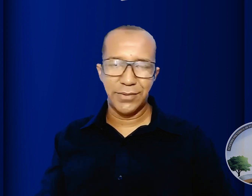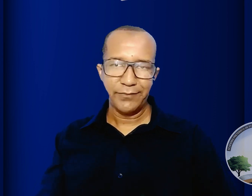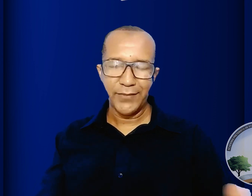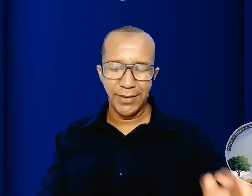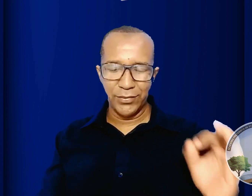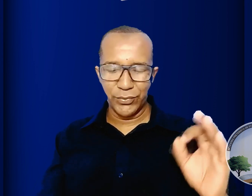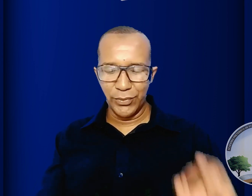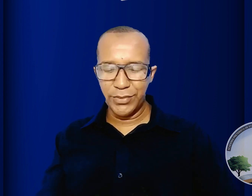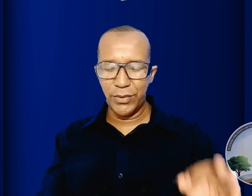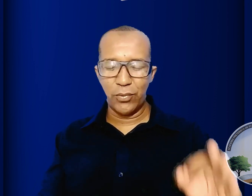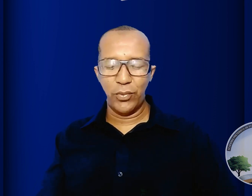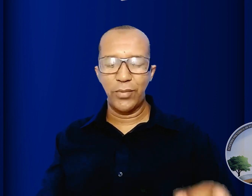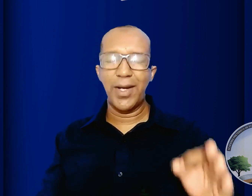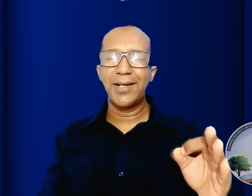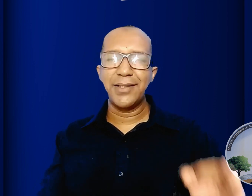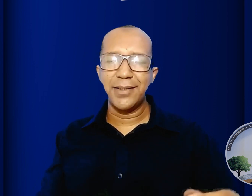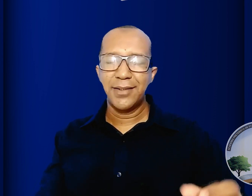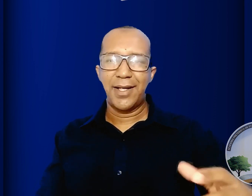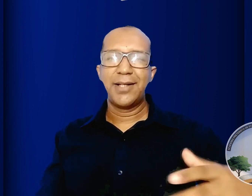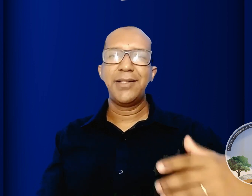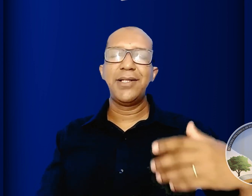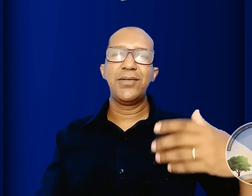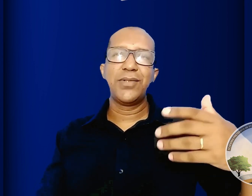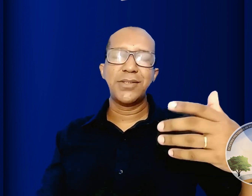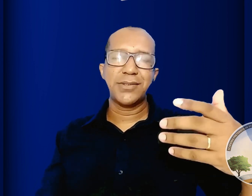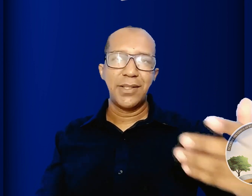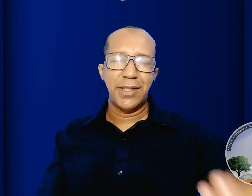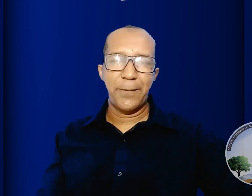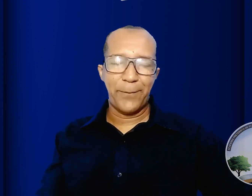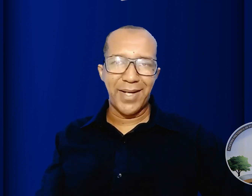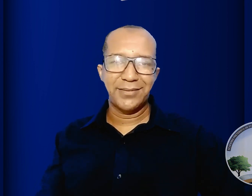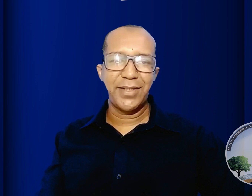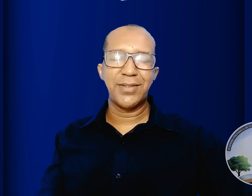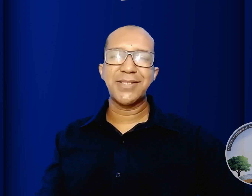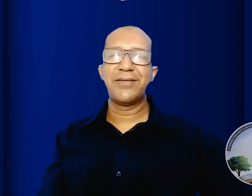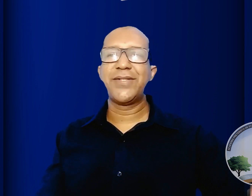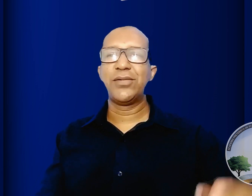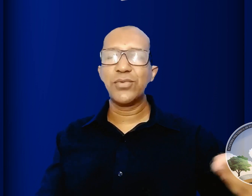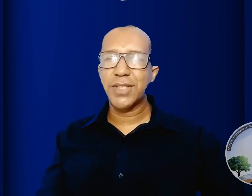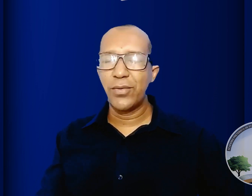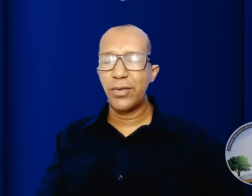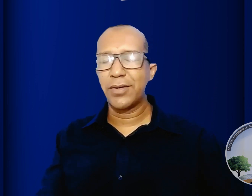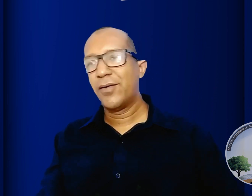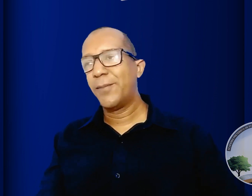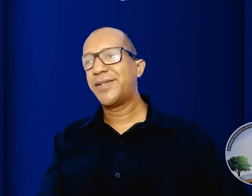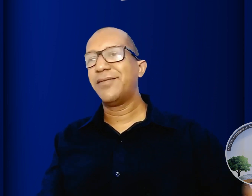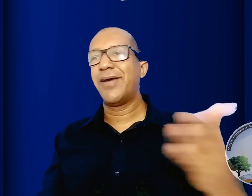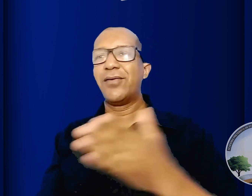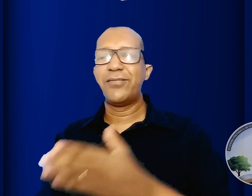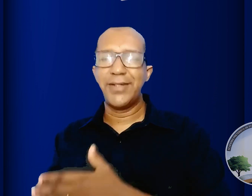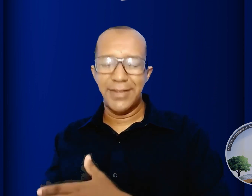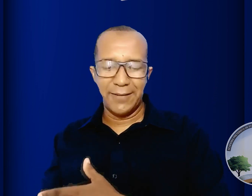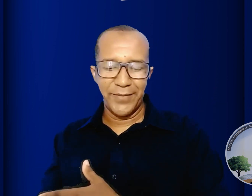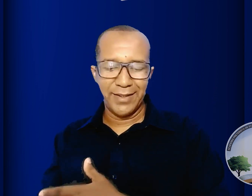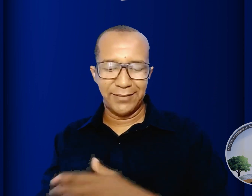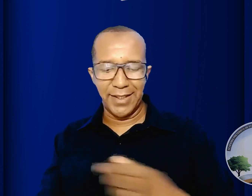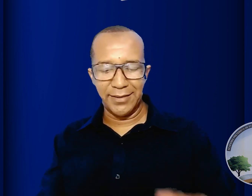não tudo se concluiu ali ali os que partiram dessa vida no Senhor obtiveram vida eterna